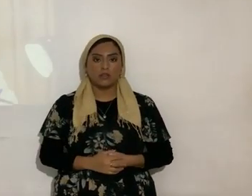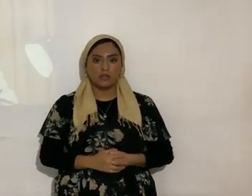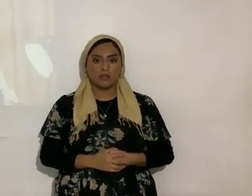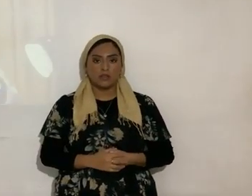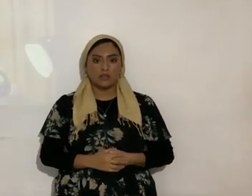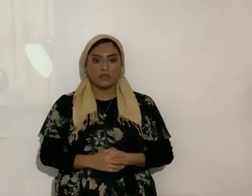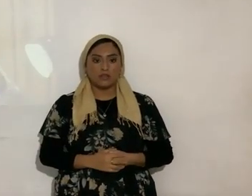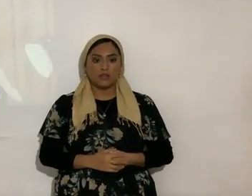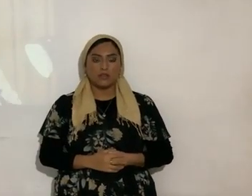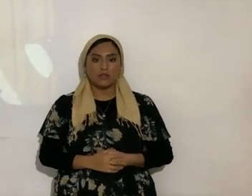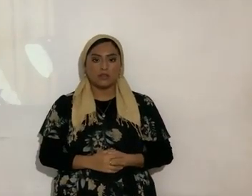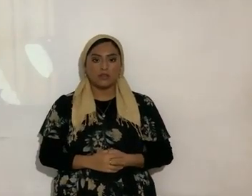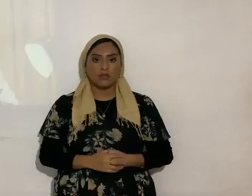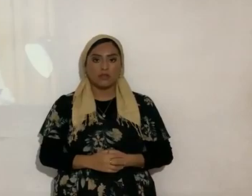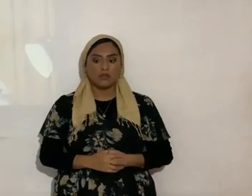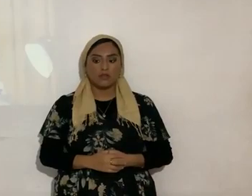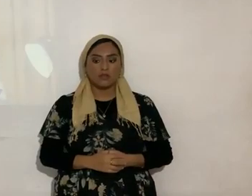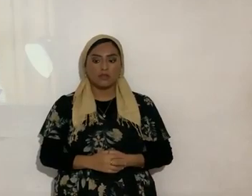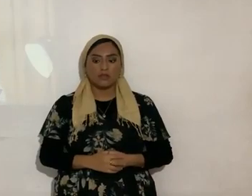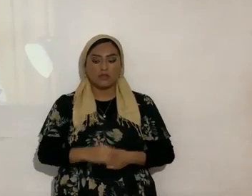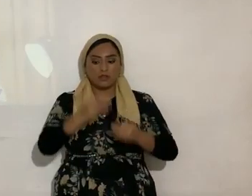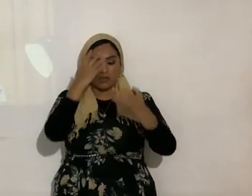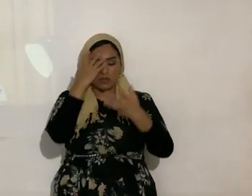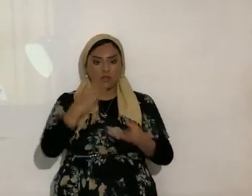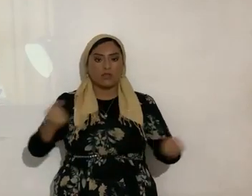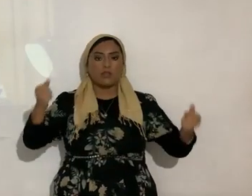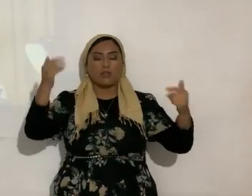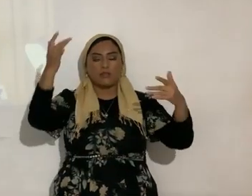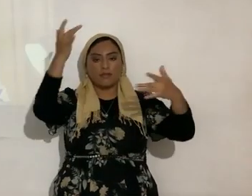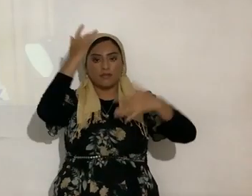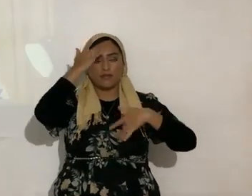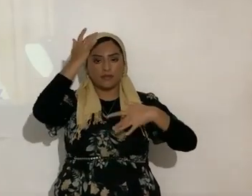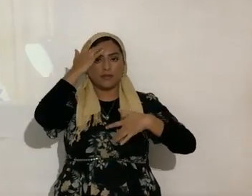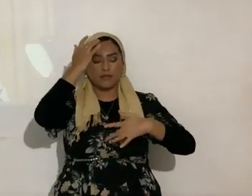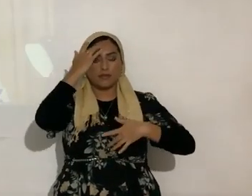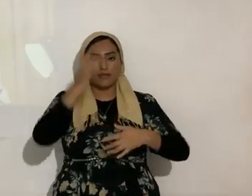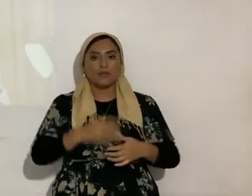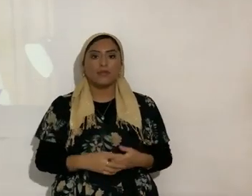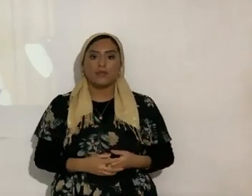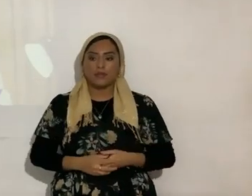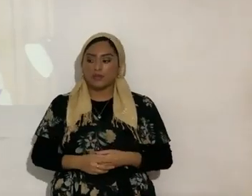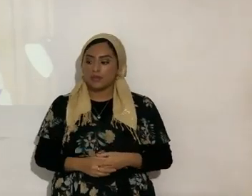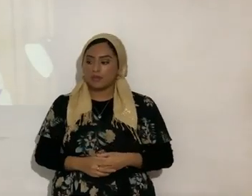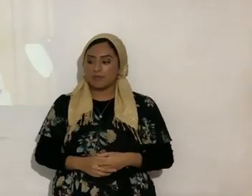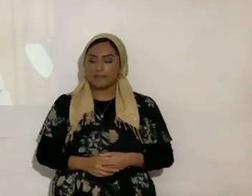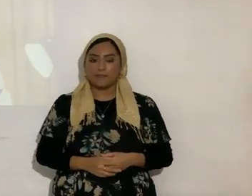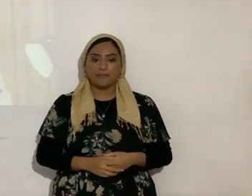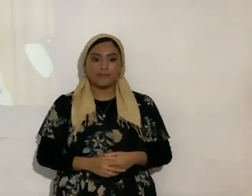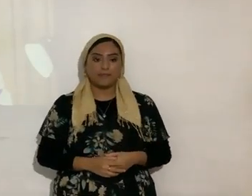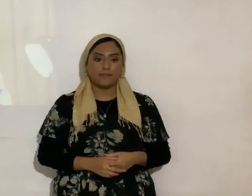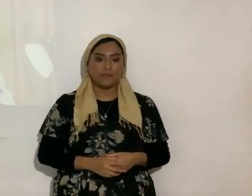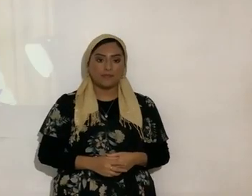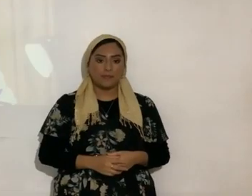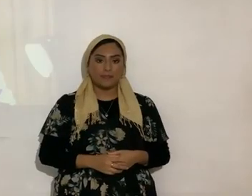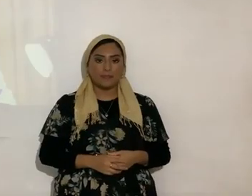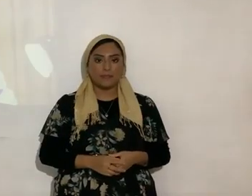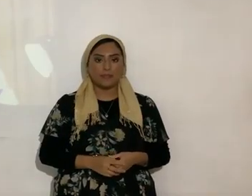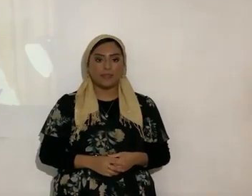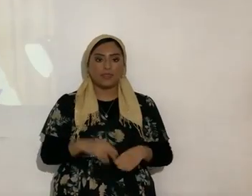ese milagro cura a un enfermo sana más bien sana a un enfermo ¿sí? pero los milagros que se hacen